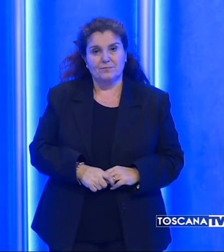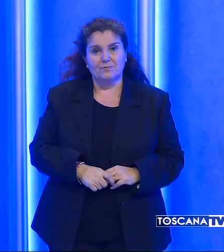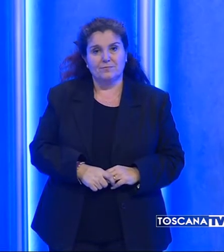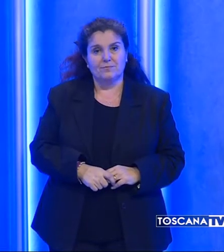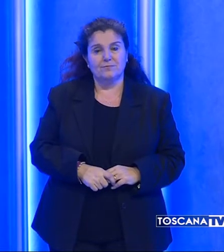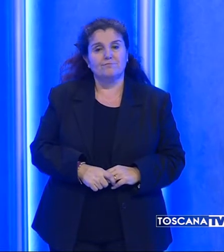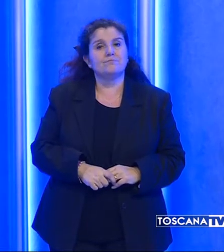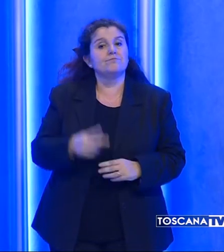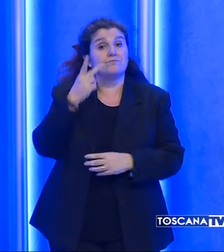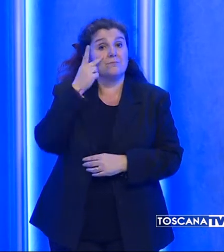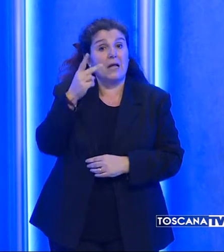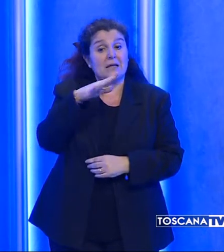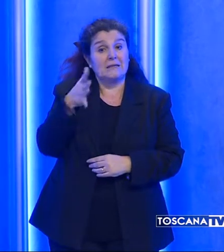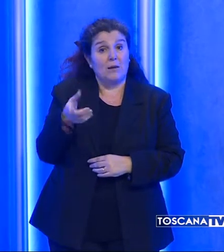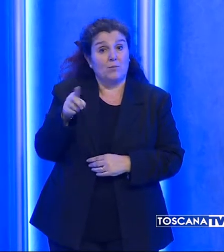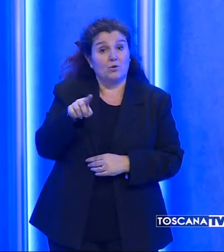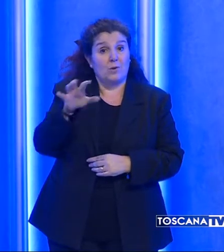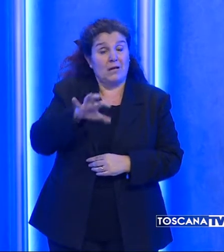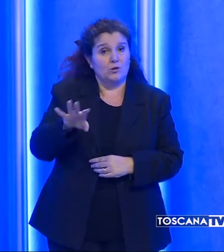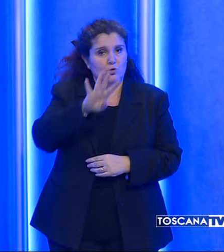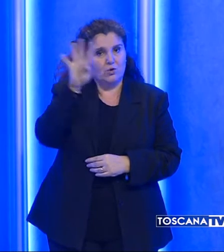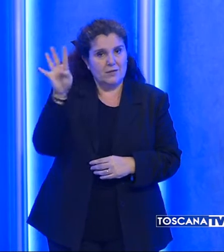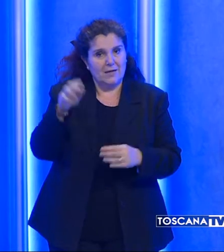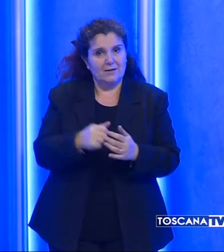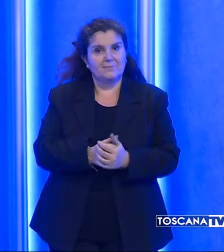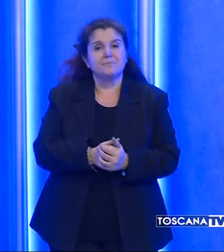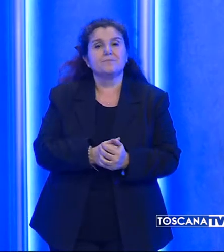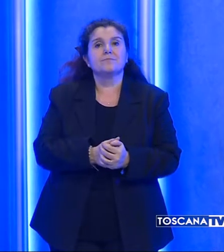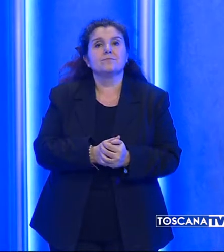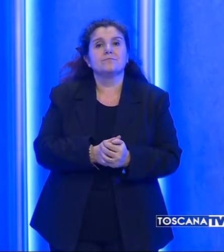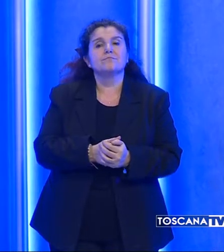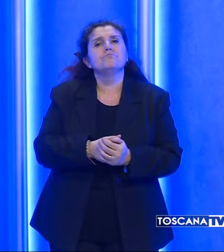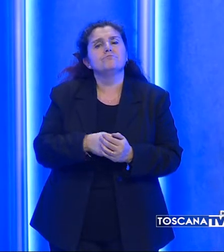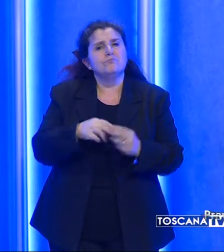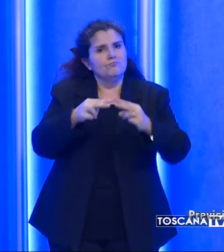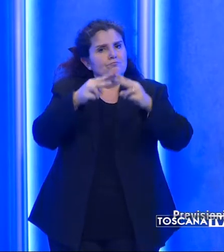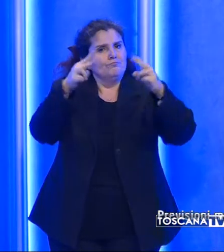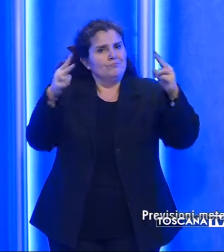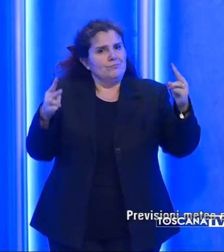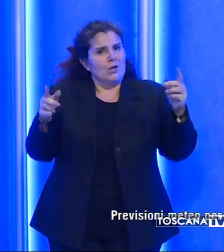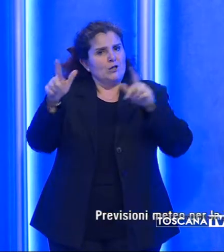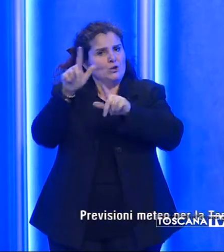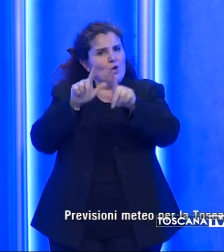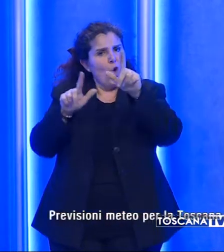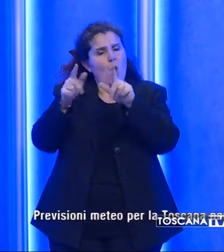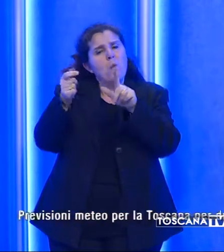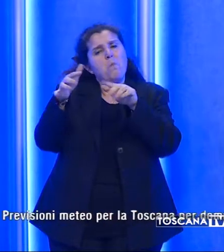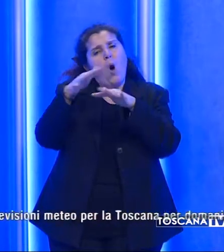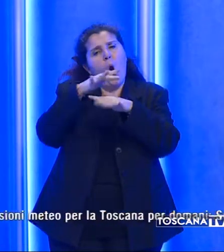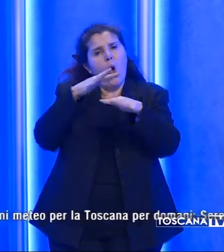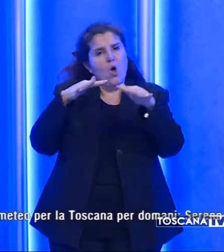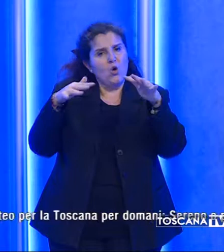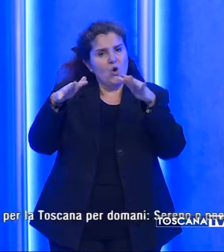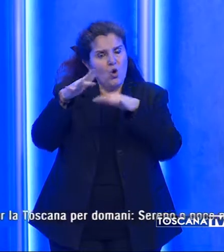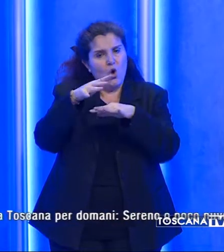Siamo arrivati alle previsioni del tempo per domani in Toscana, ancora una giornata di sereno o poco nuvoloso con